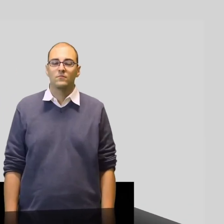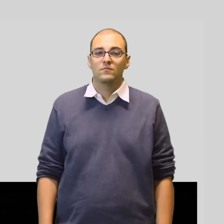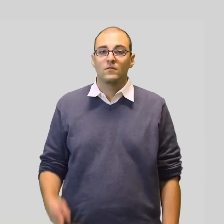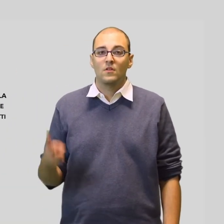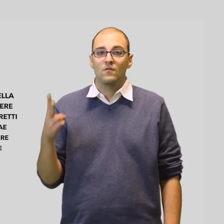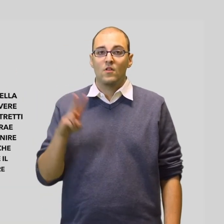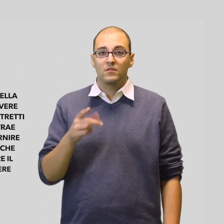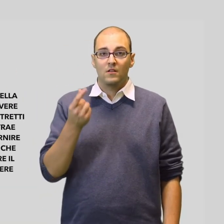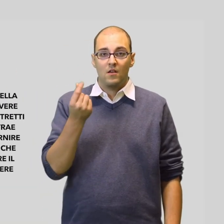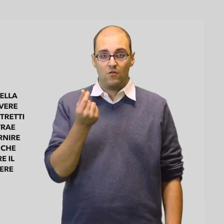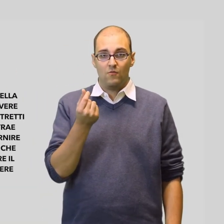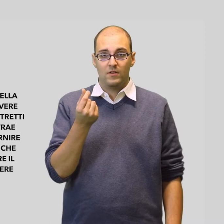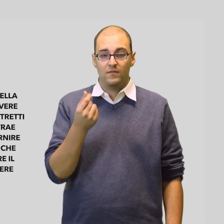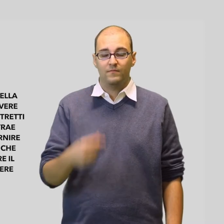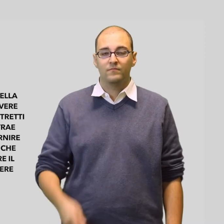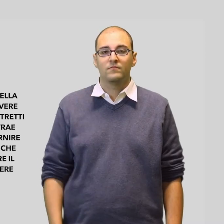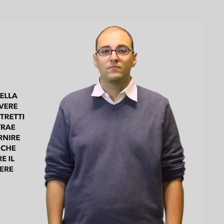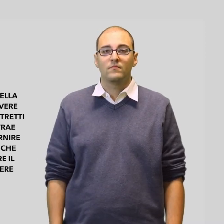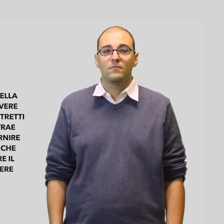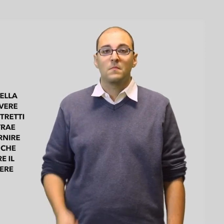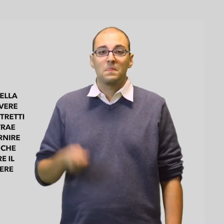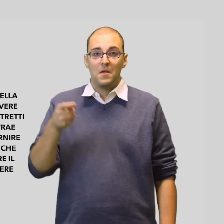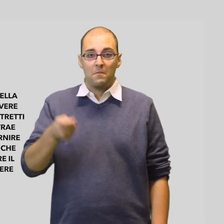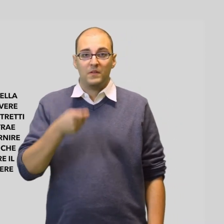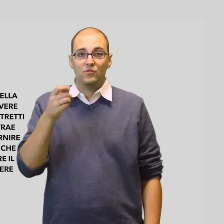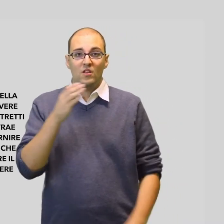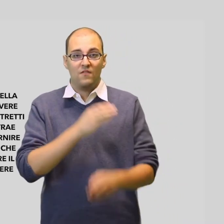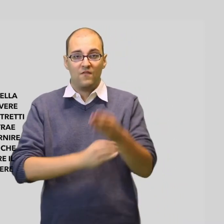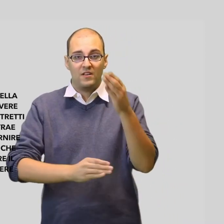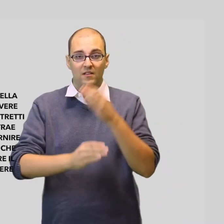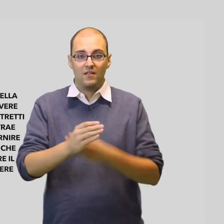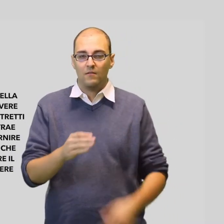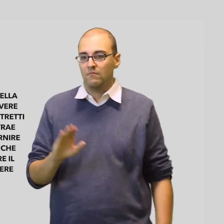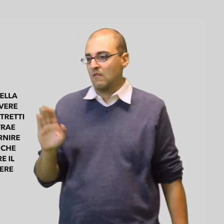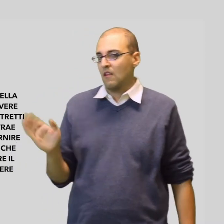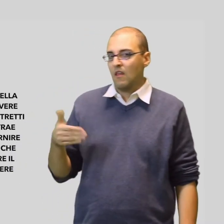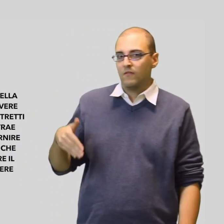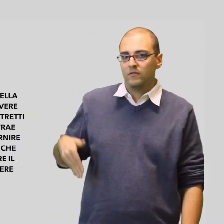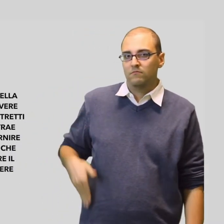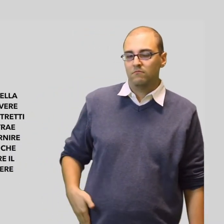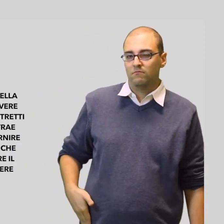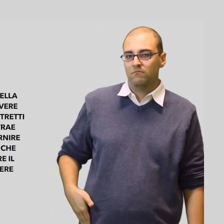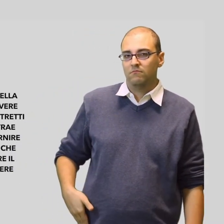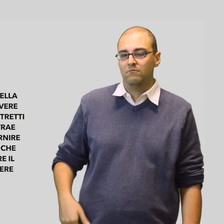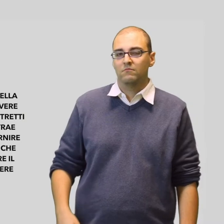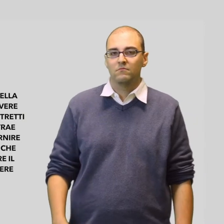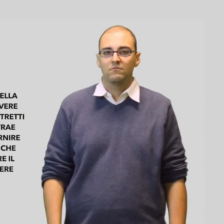Abuso economico Ad esempio Essere privati della pensione di invalidità